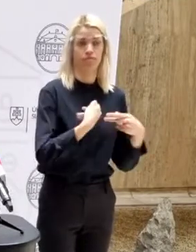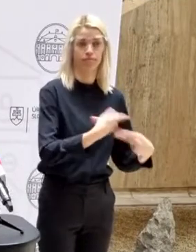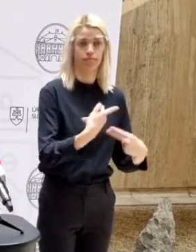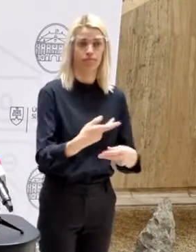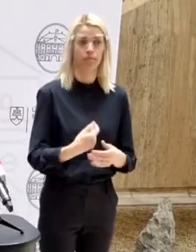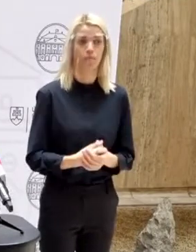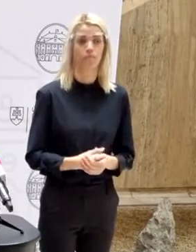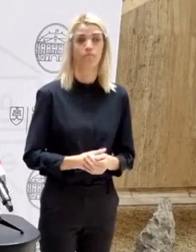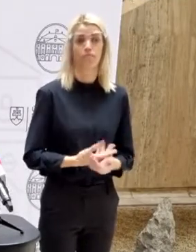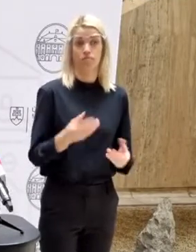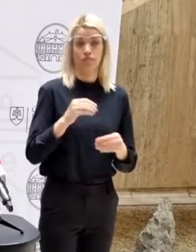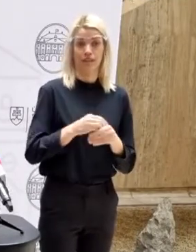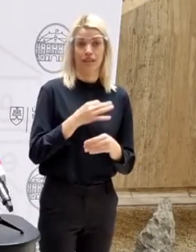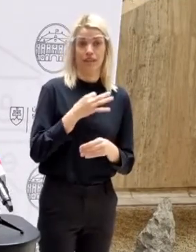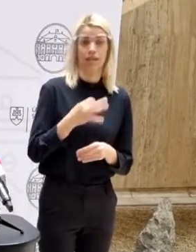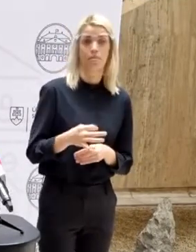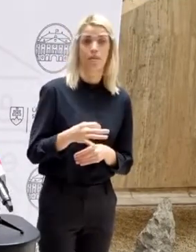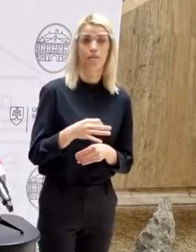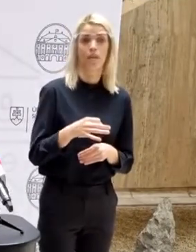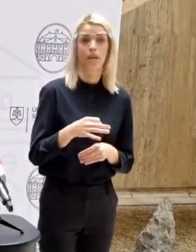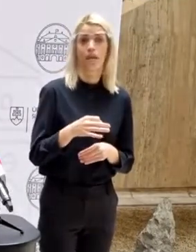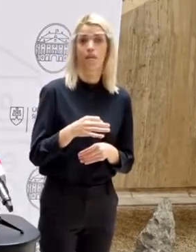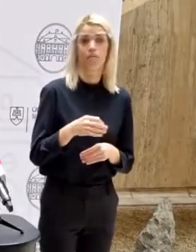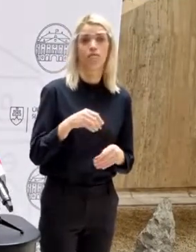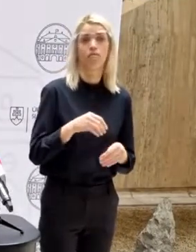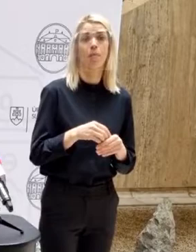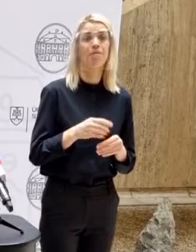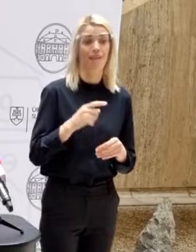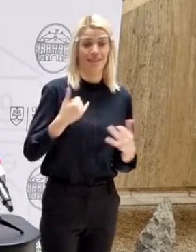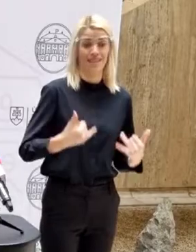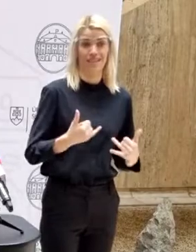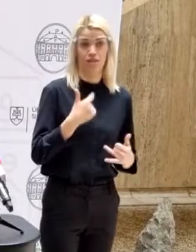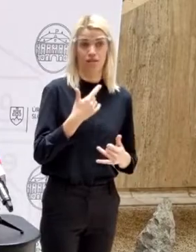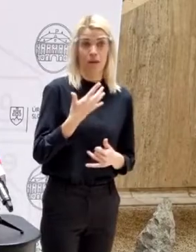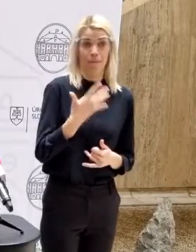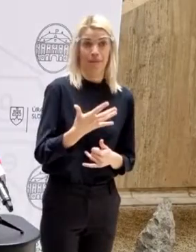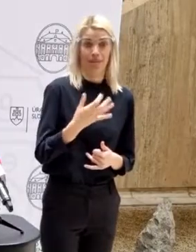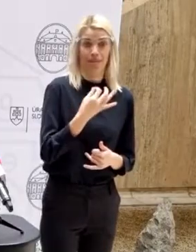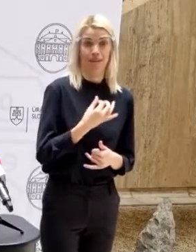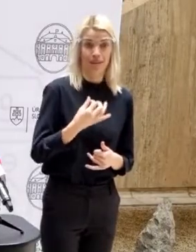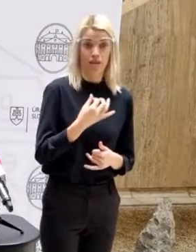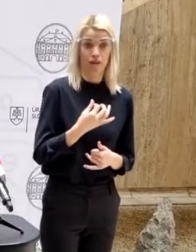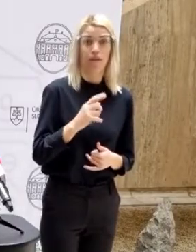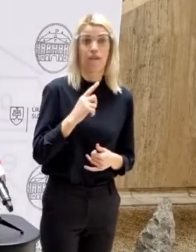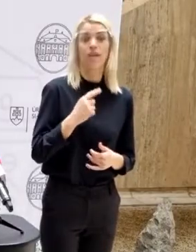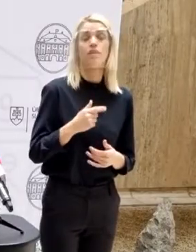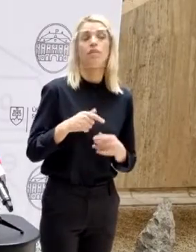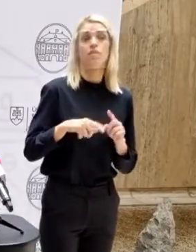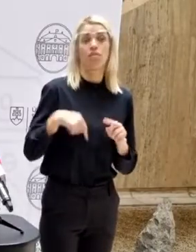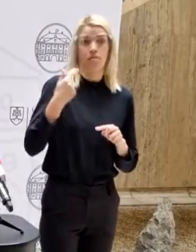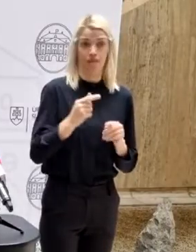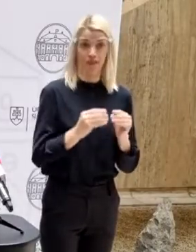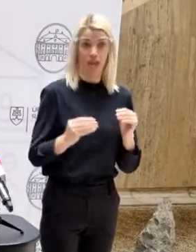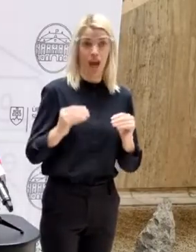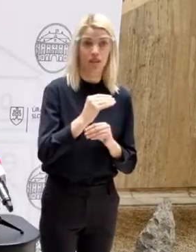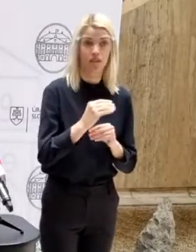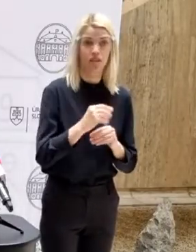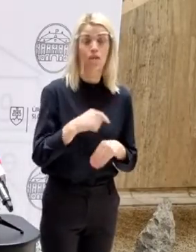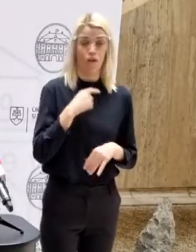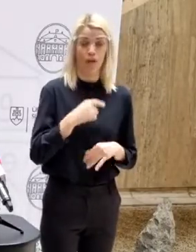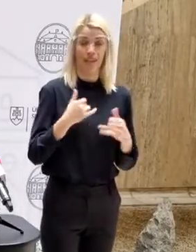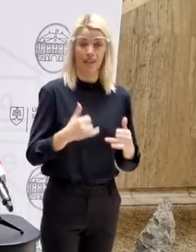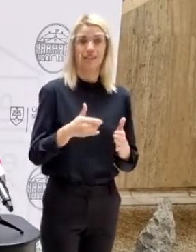Čiže je tu možnosť, že do budúcna môžu mať viac ako 5 testov? Stále sa distribuje po tých 5 testov a keď sa rozdistribujú, tak